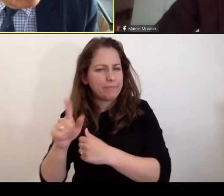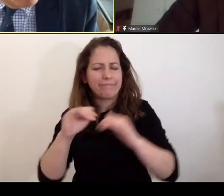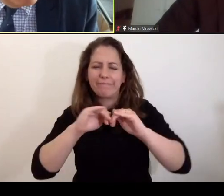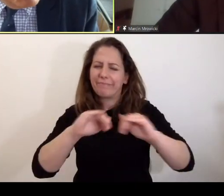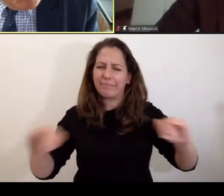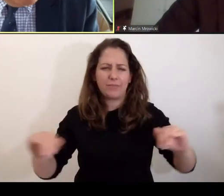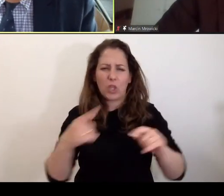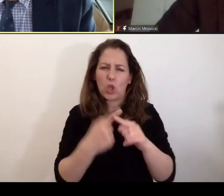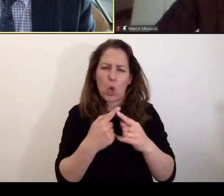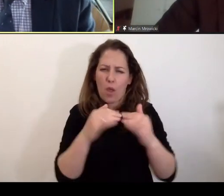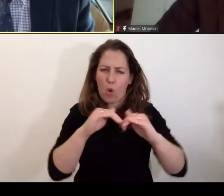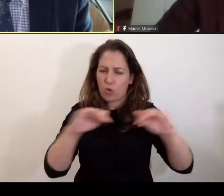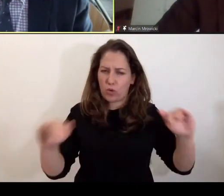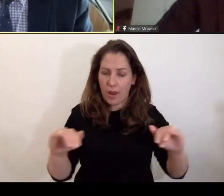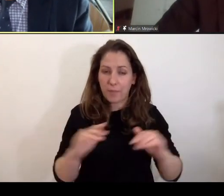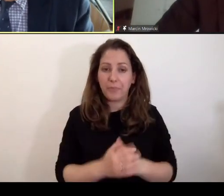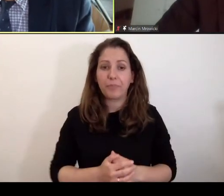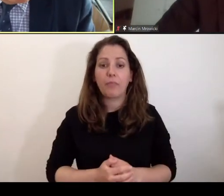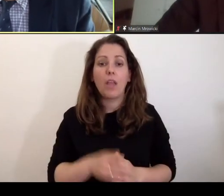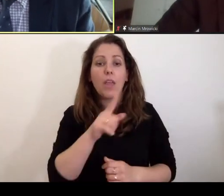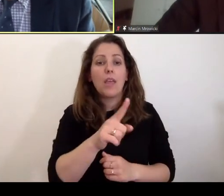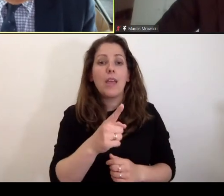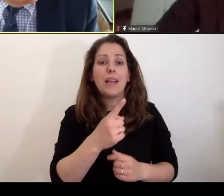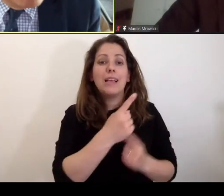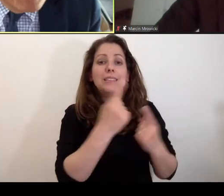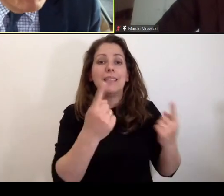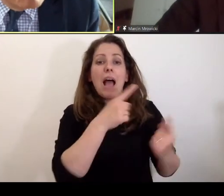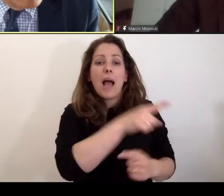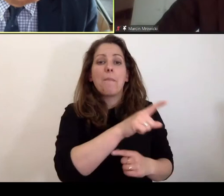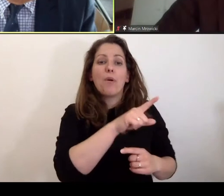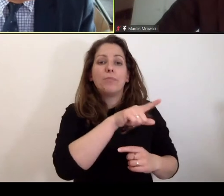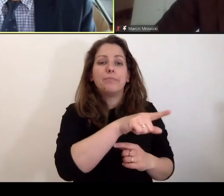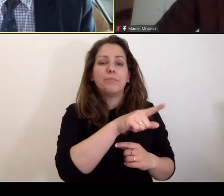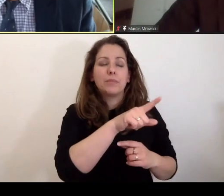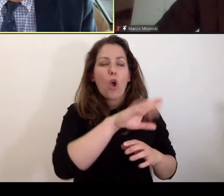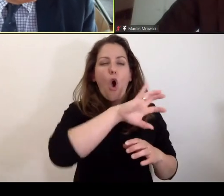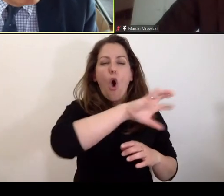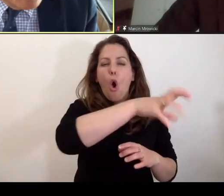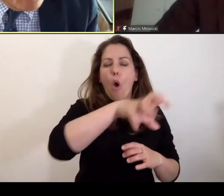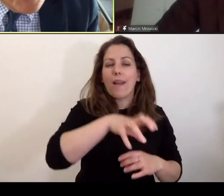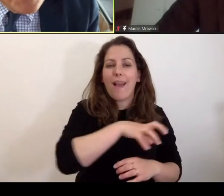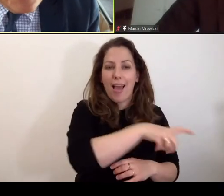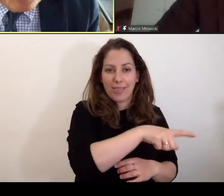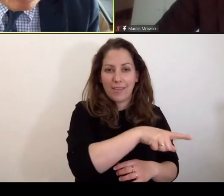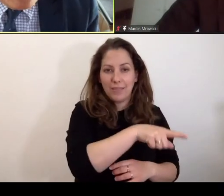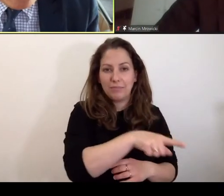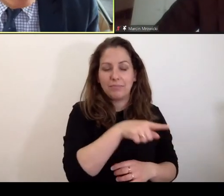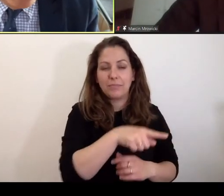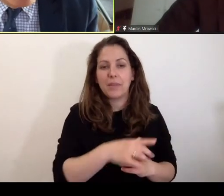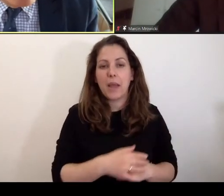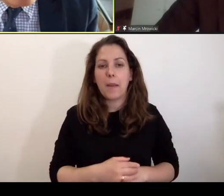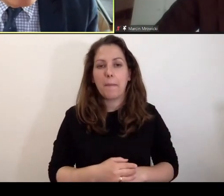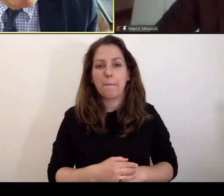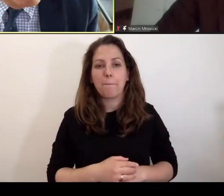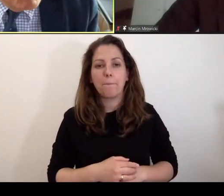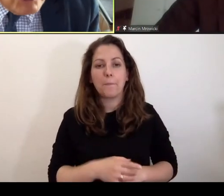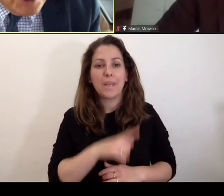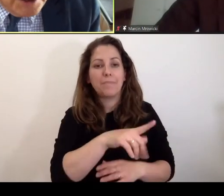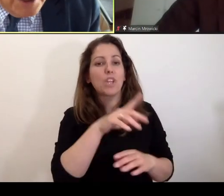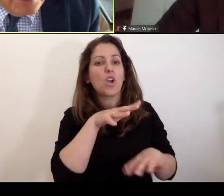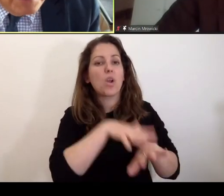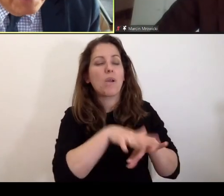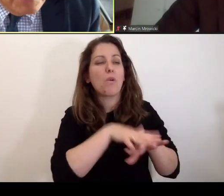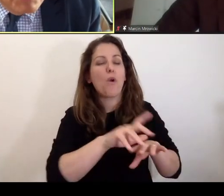rzeczy jednak od siebie oddzielę. Więc jeśli chodzi o samą pozycję prokuratora w systemie organów, to to jest koncept zaczerpnięty z systemów